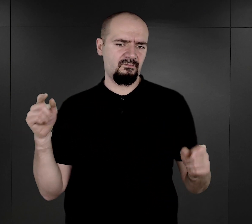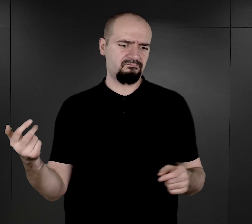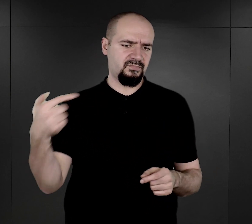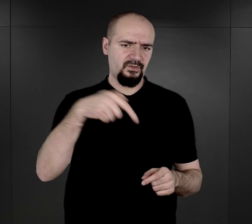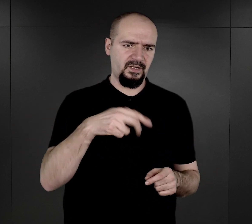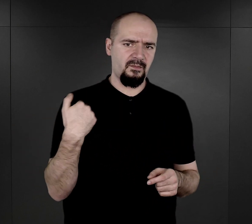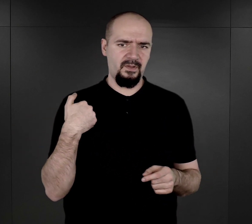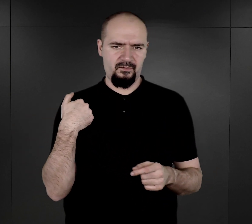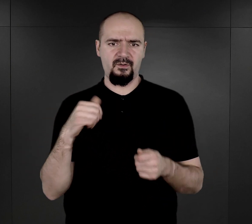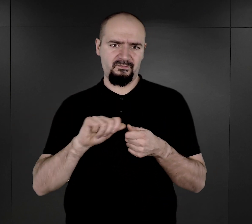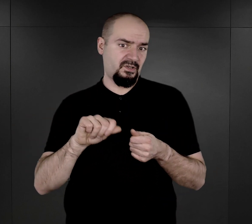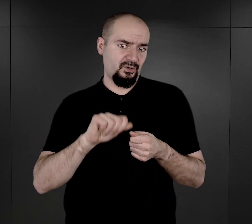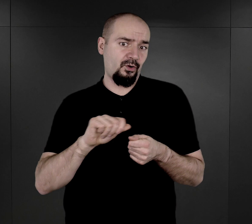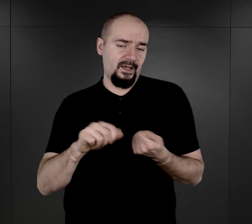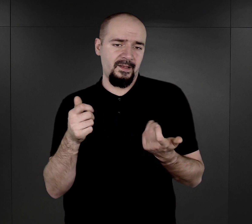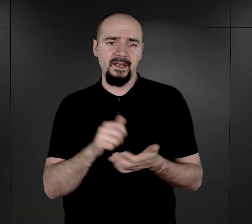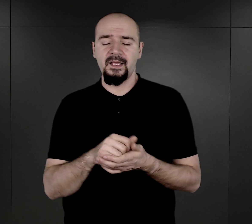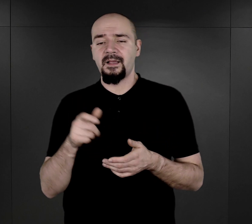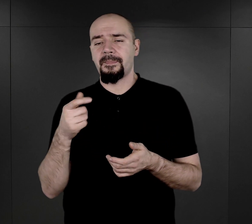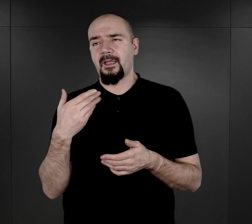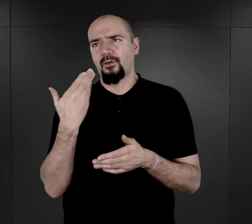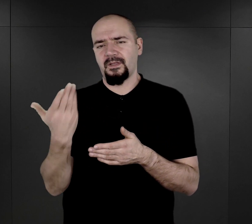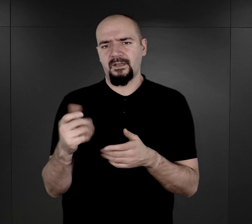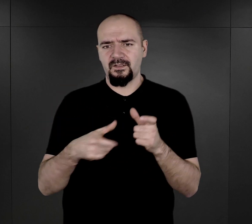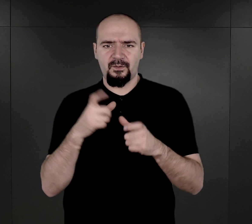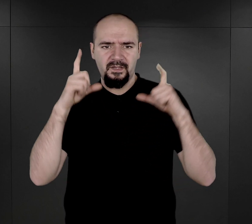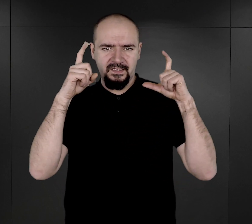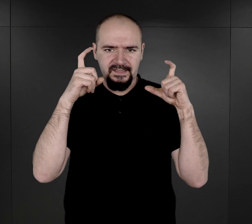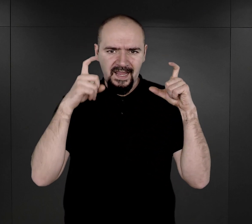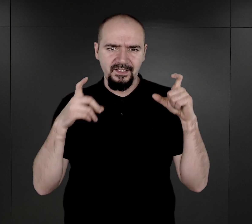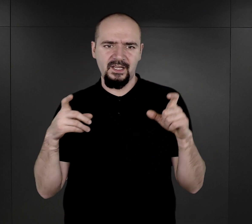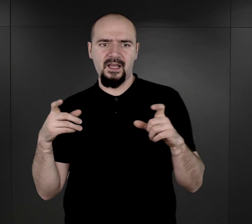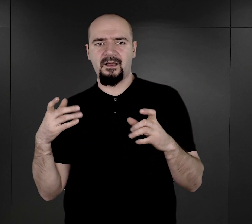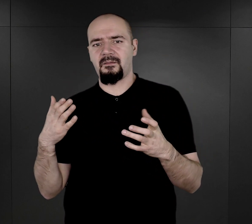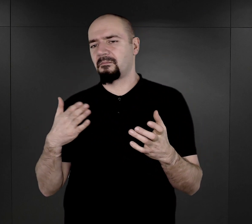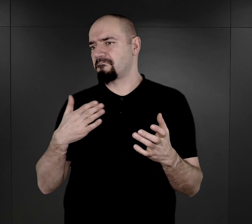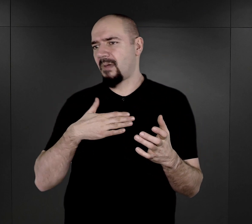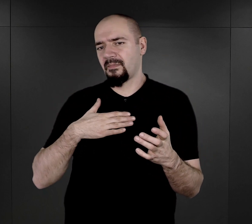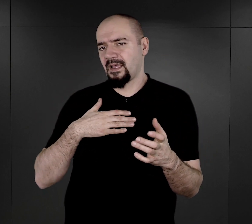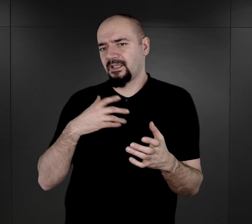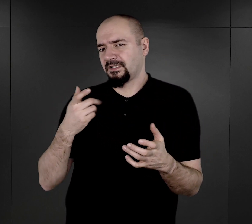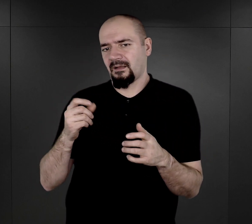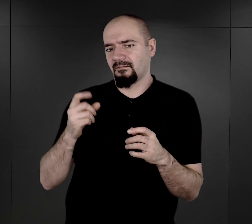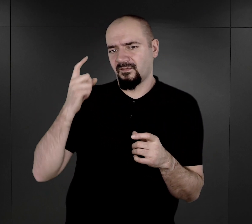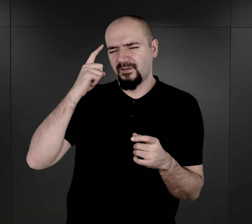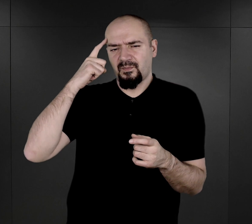był ten kindergarten. Odwiedzający robili zdjęcia, mamy nawet relację, że jakieś filmy były